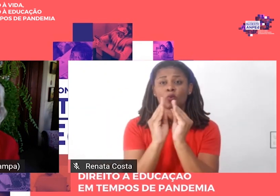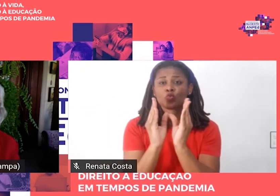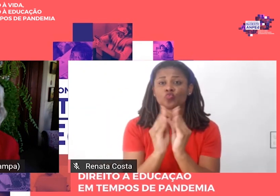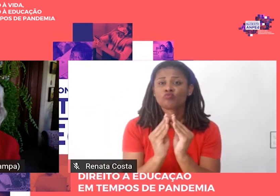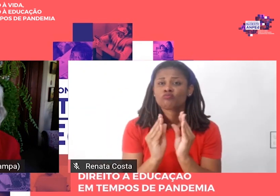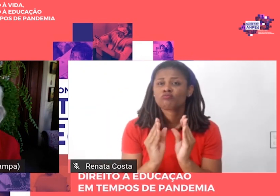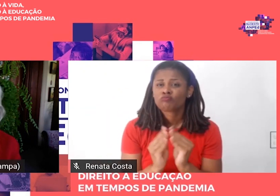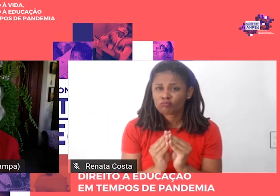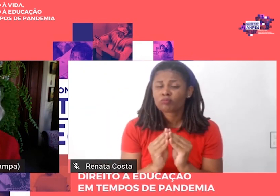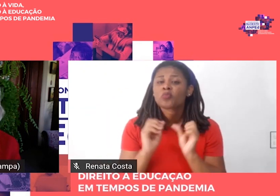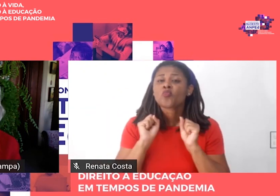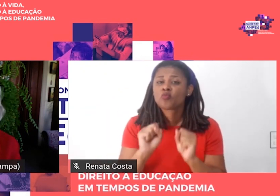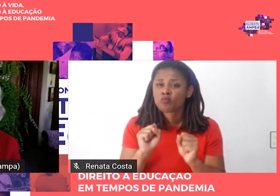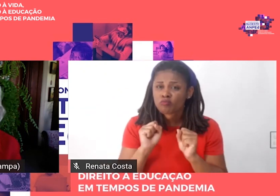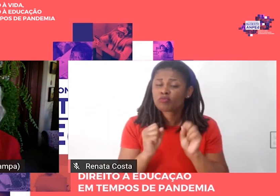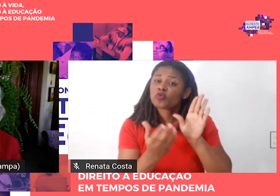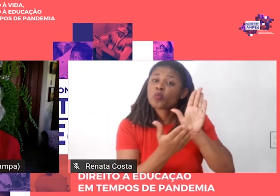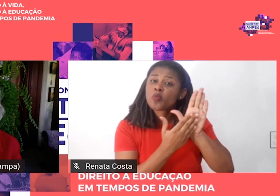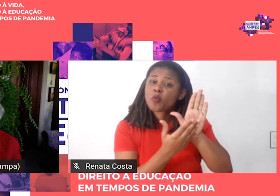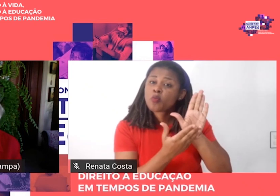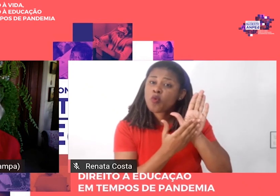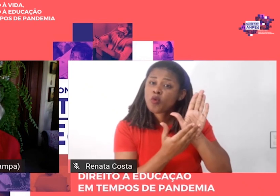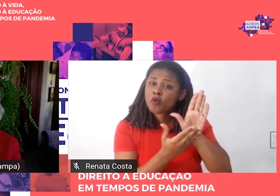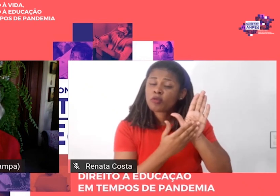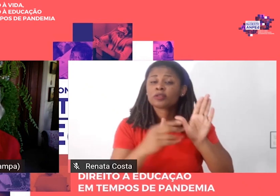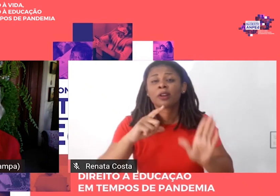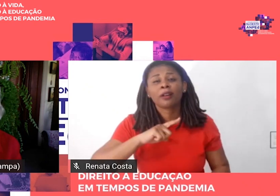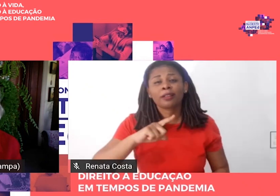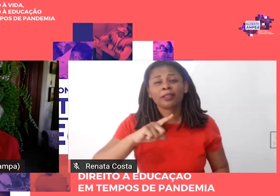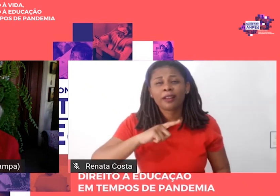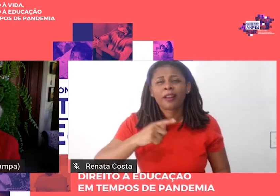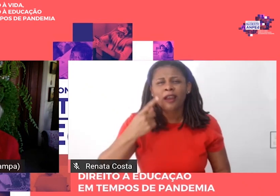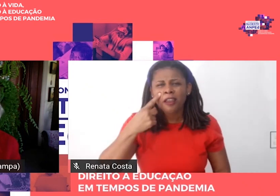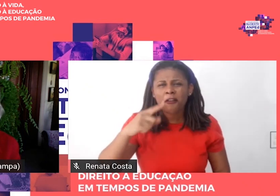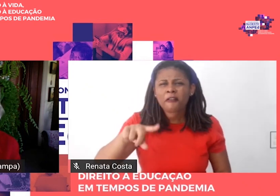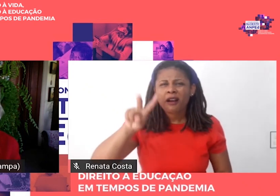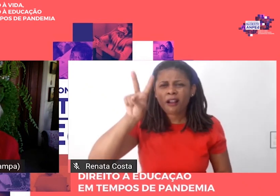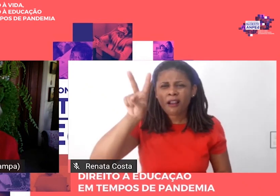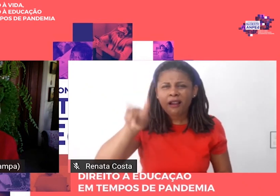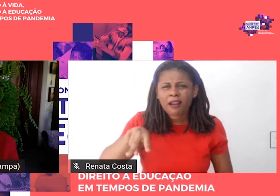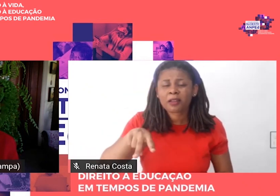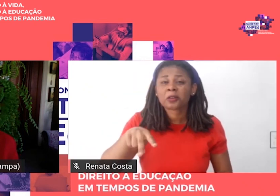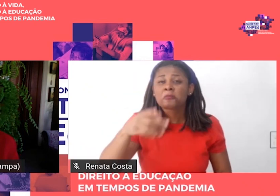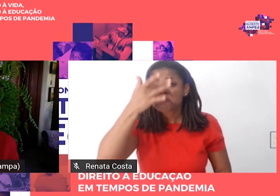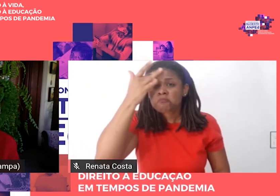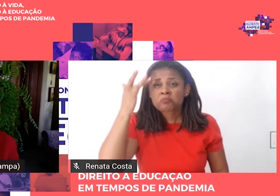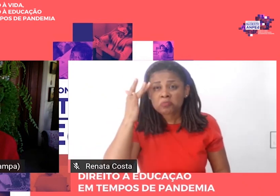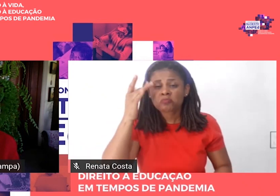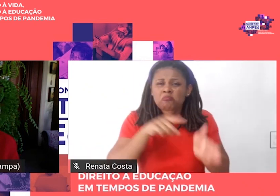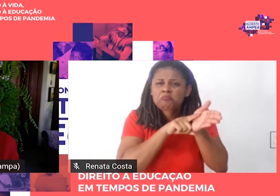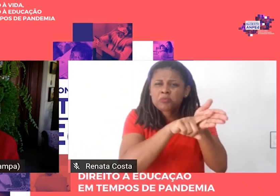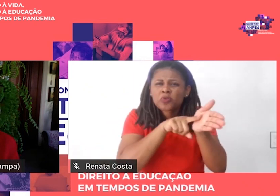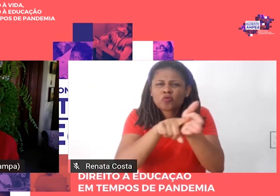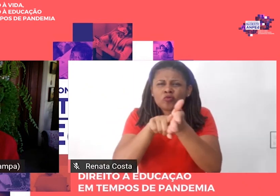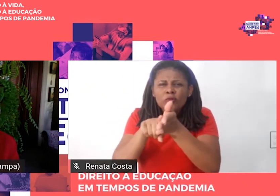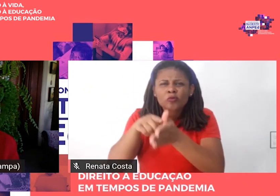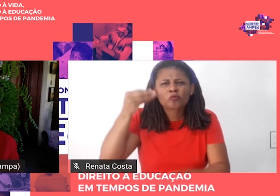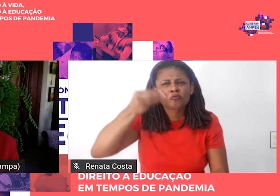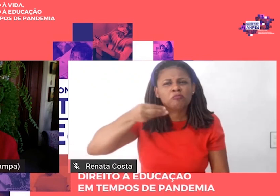autores, sêniors, pesquisadores com experiência, estamos